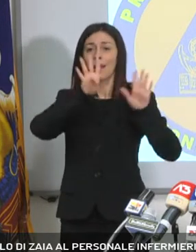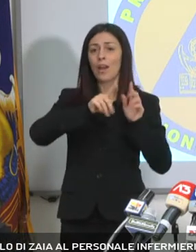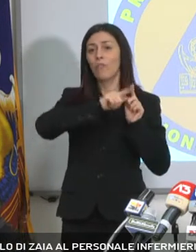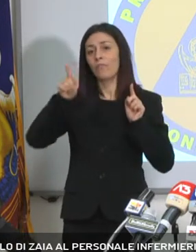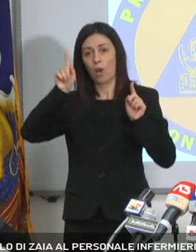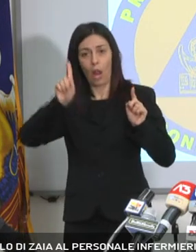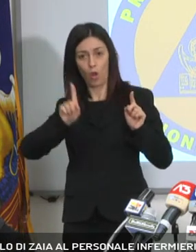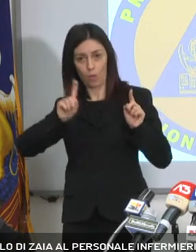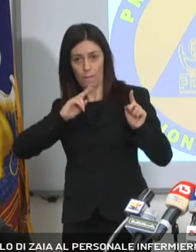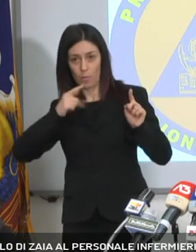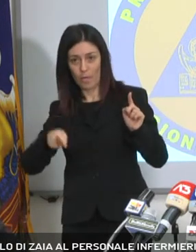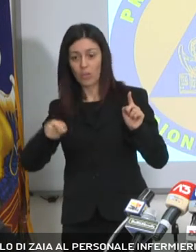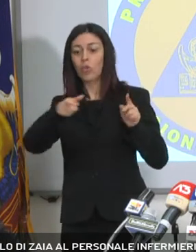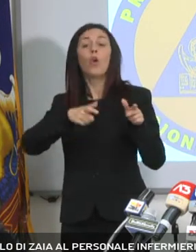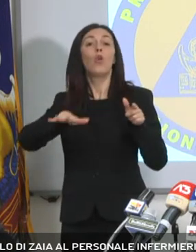località Tagliarezze,